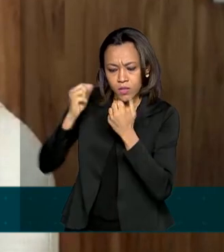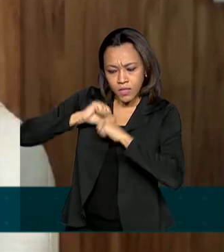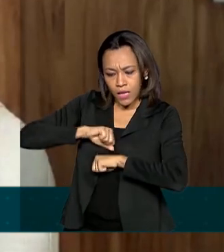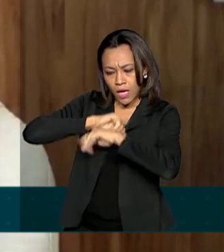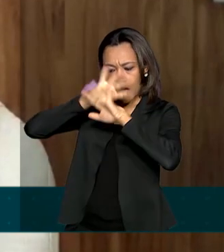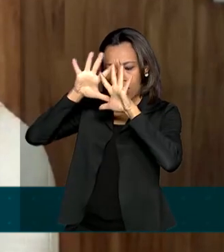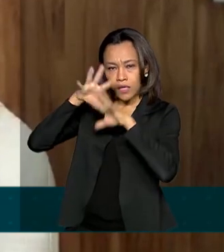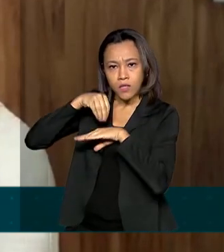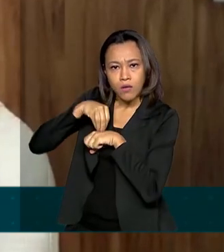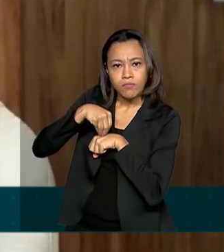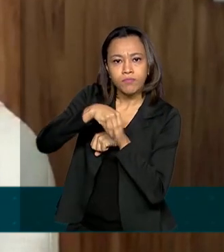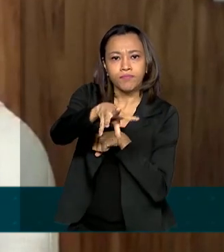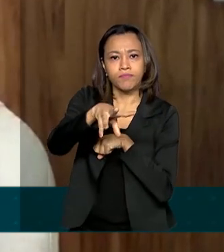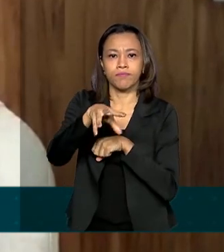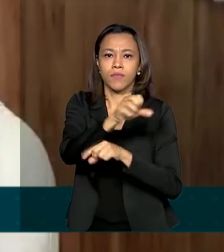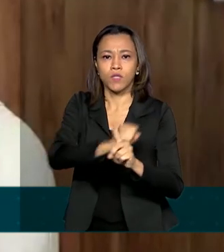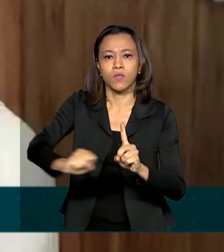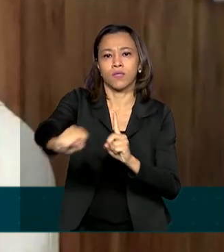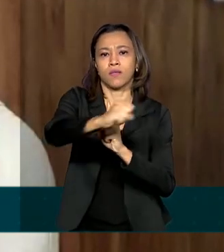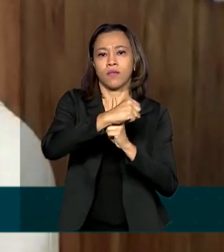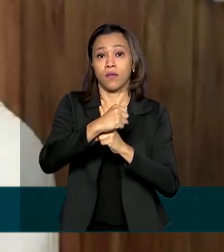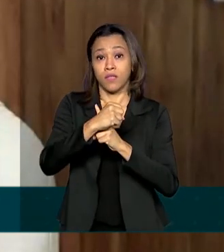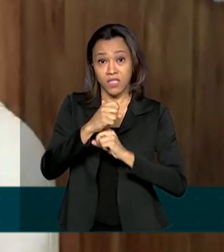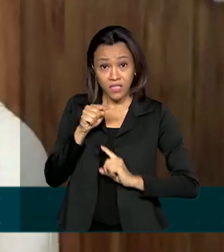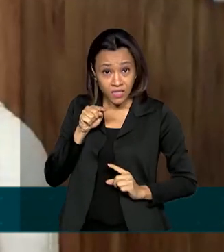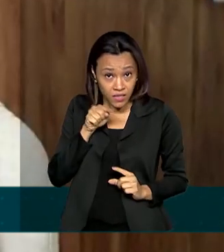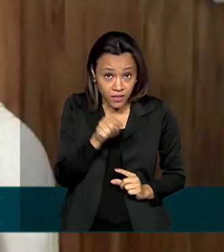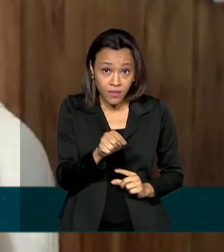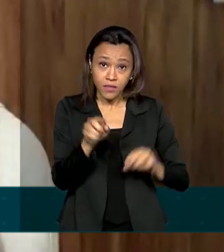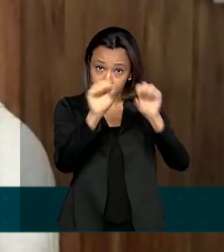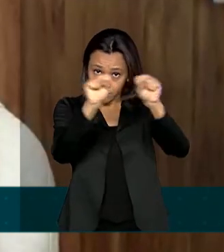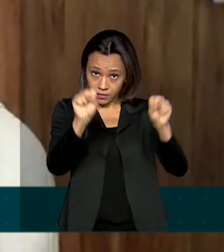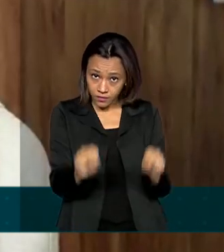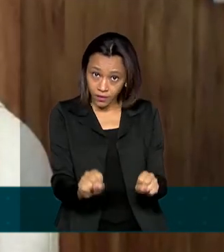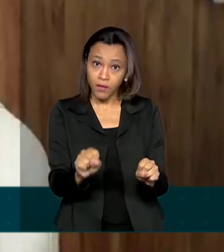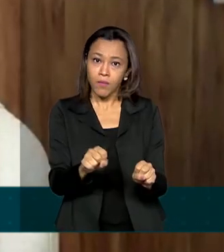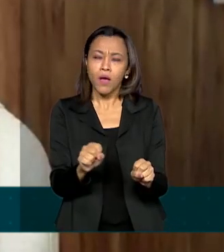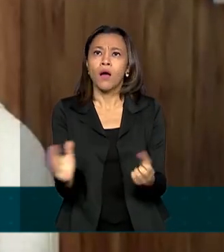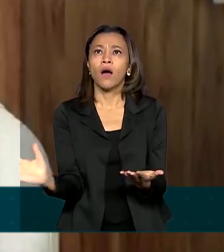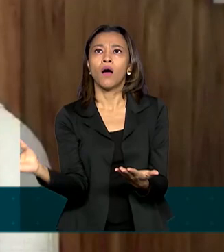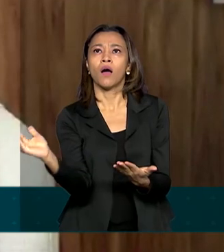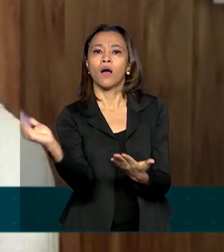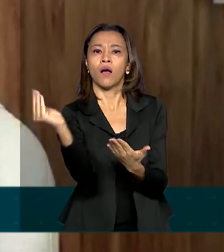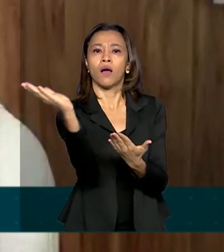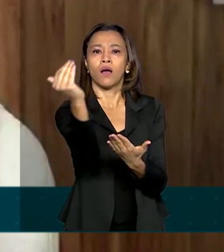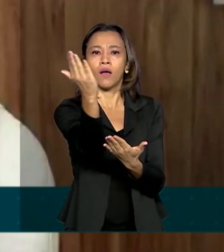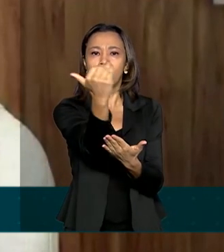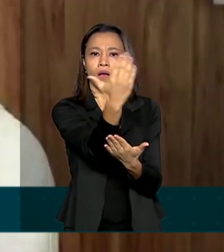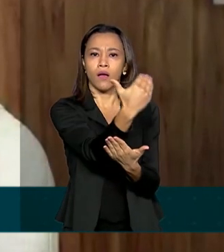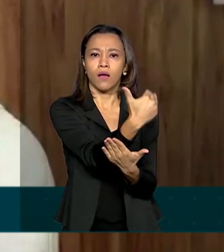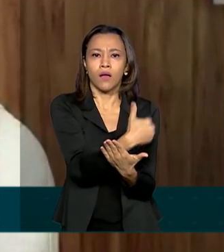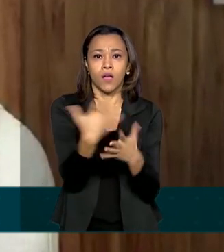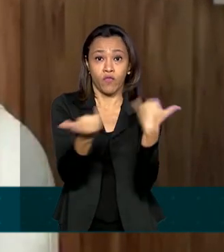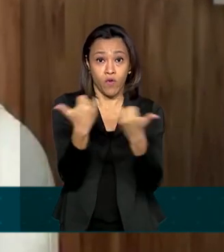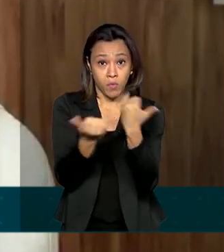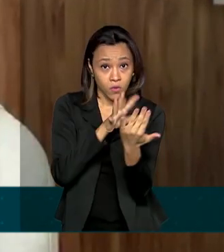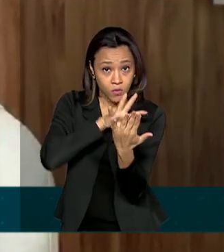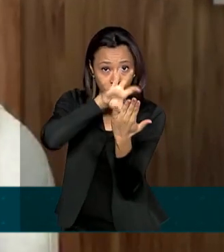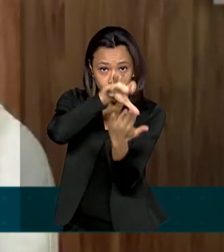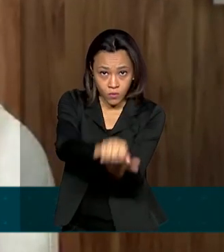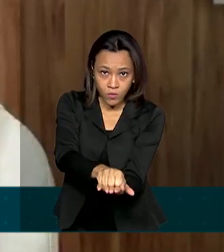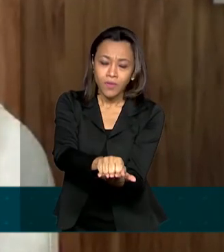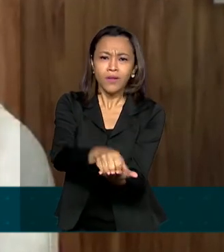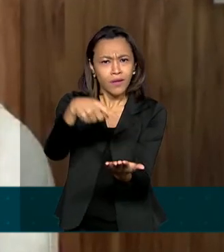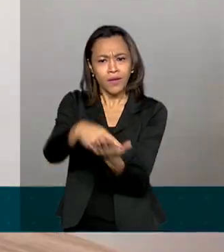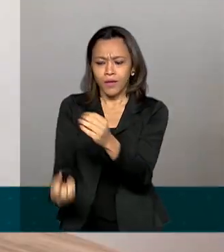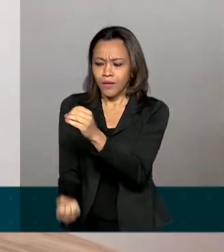sociedade, o que permitiu também com isso a coleta de dados nacionais e com isso fazer